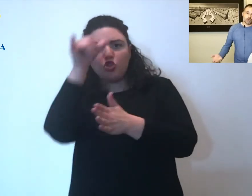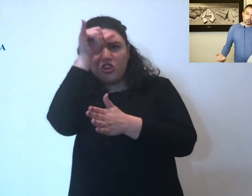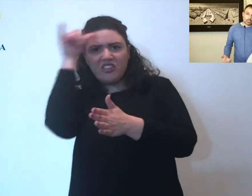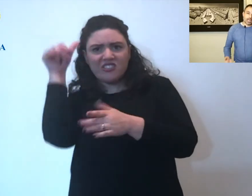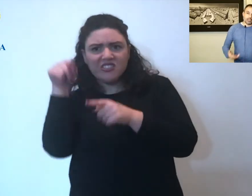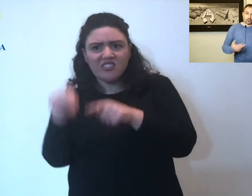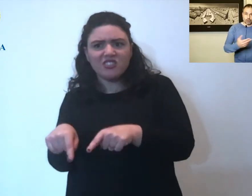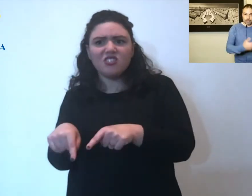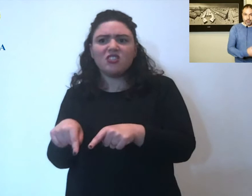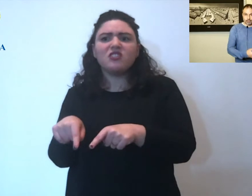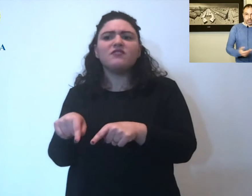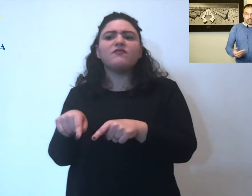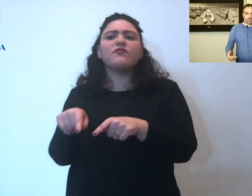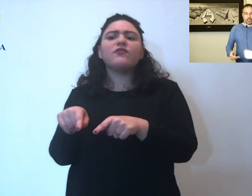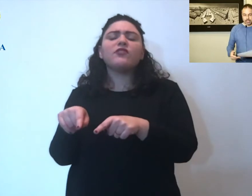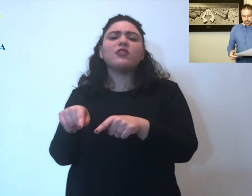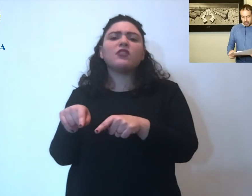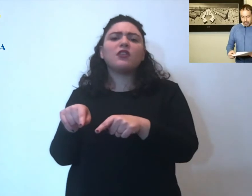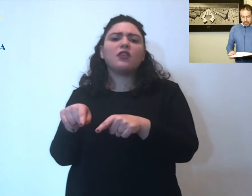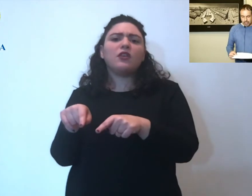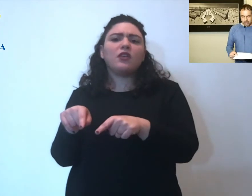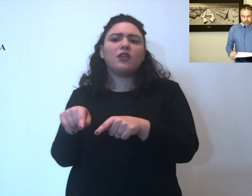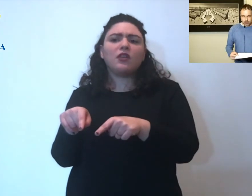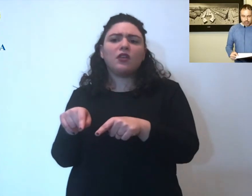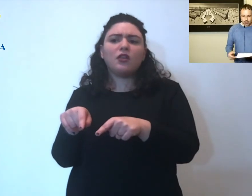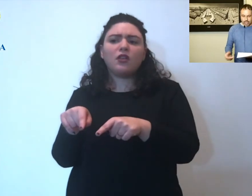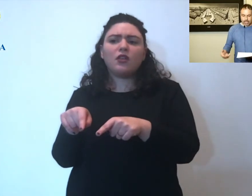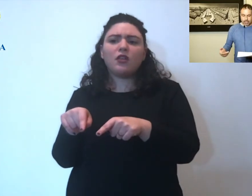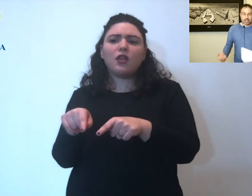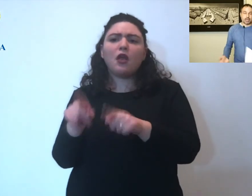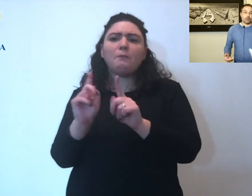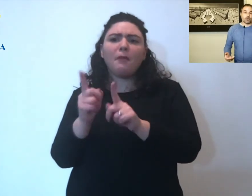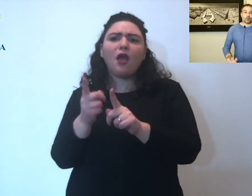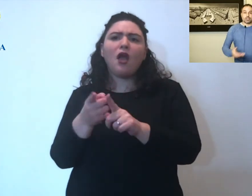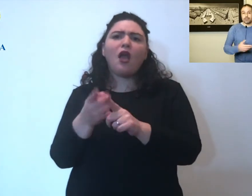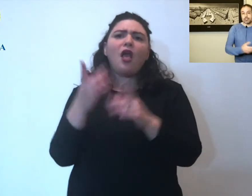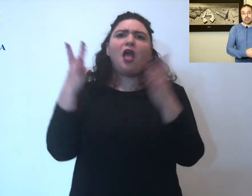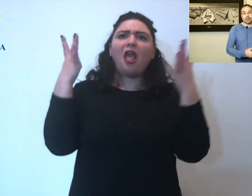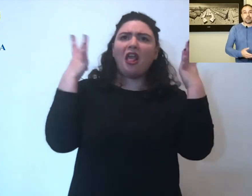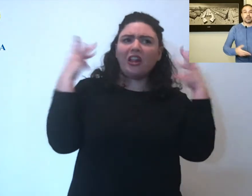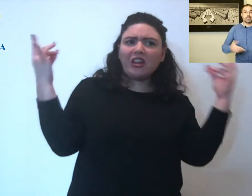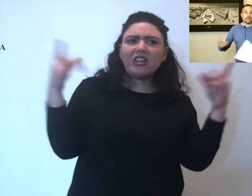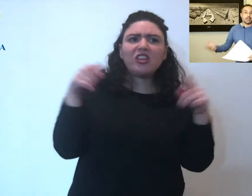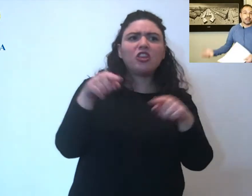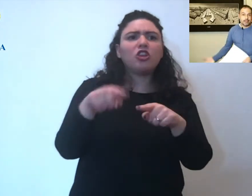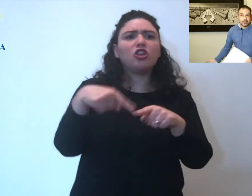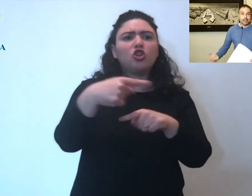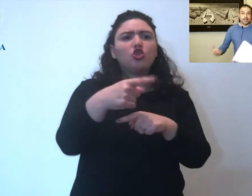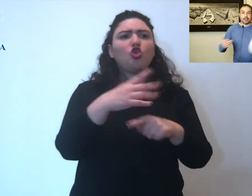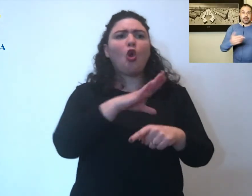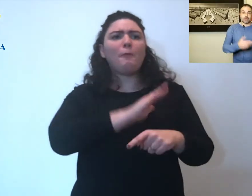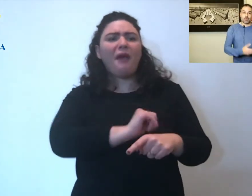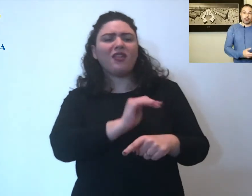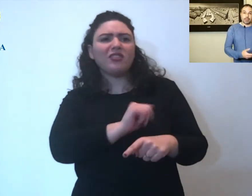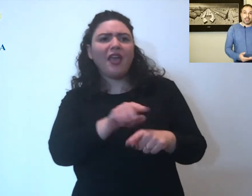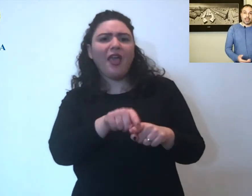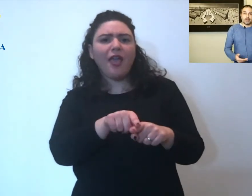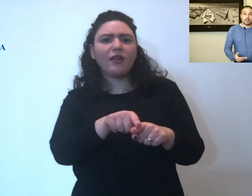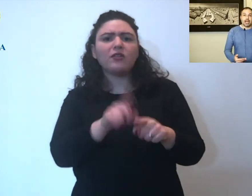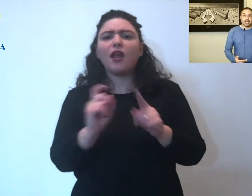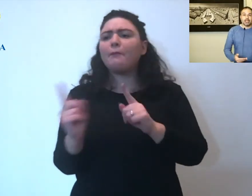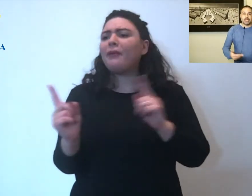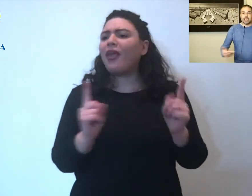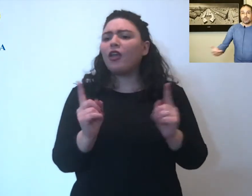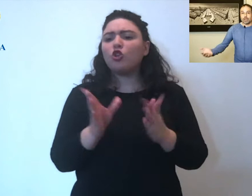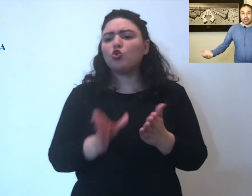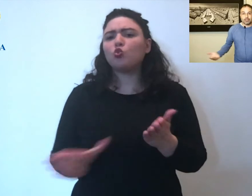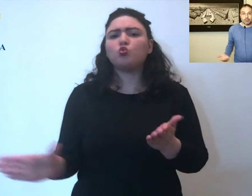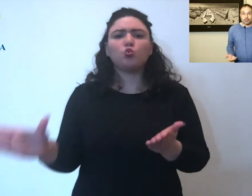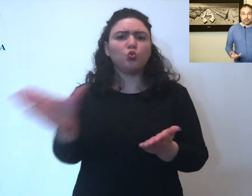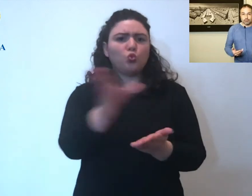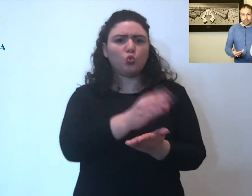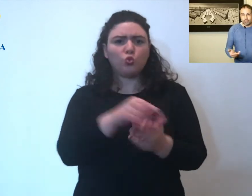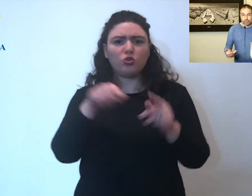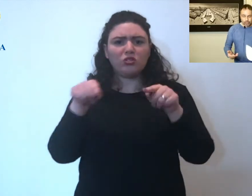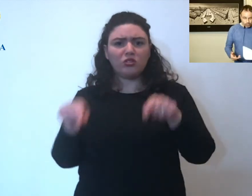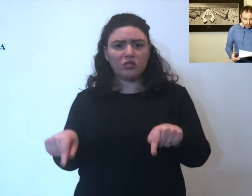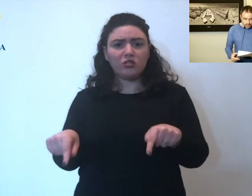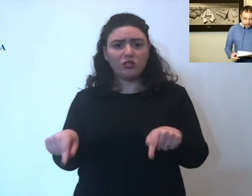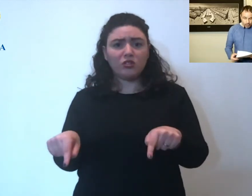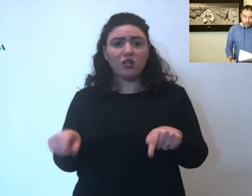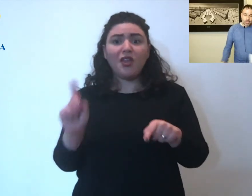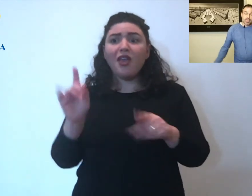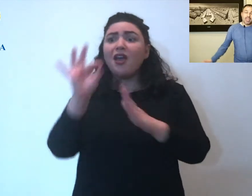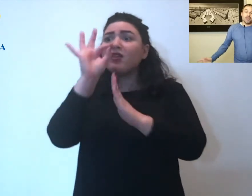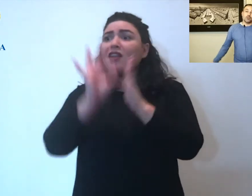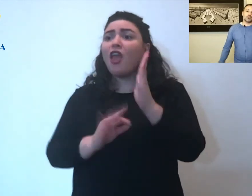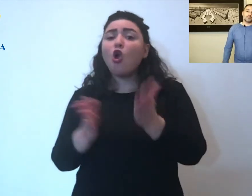non soltanto ovviamente quello che era il lavoro che si faceva prima nei nidi nelle scuole materne ma anche durante un